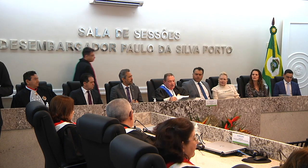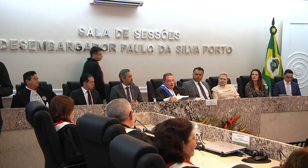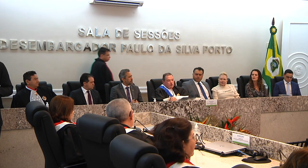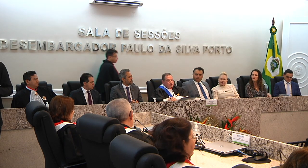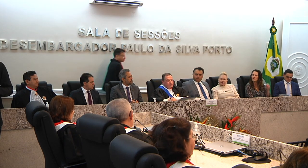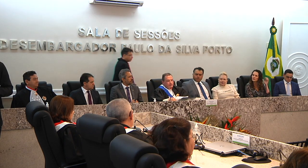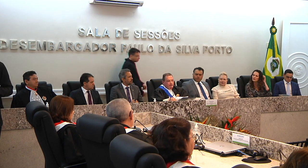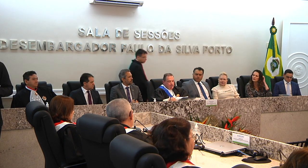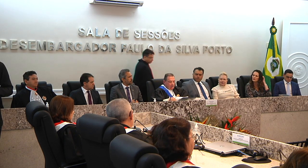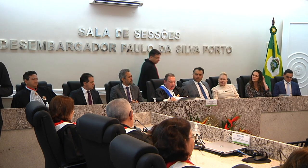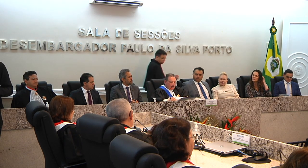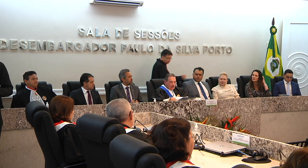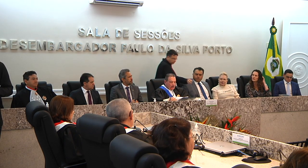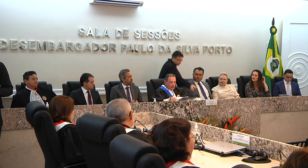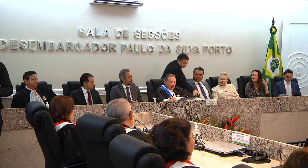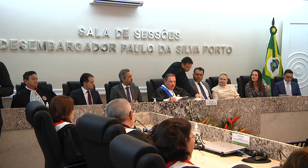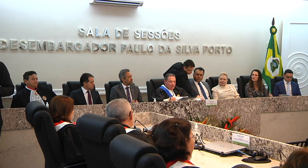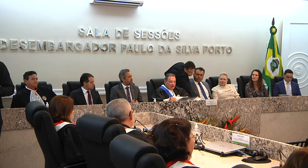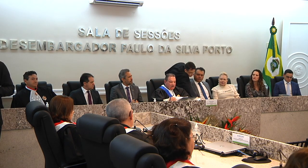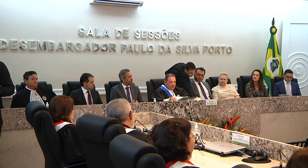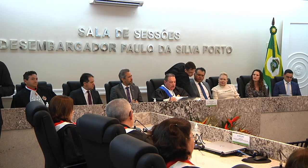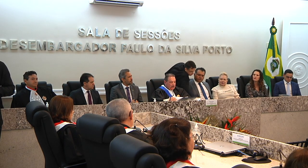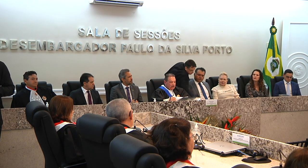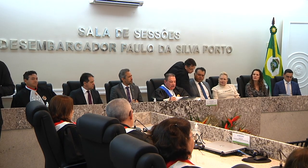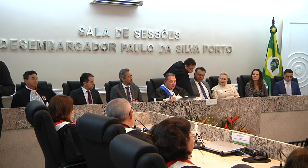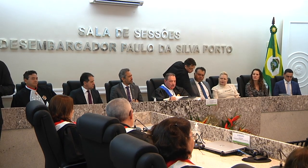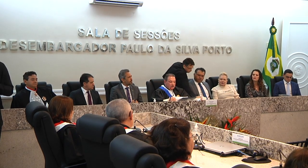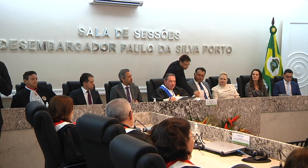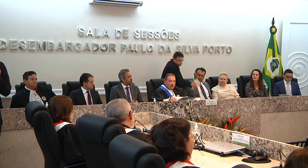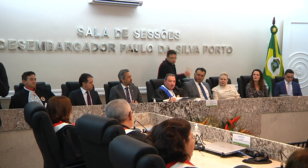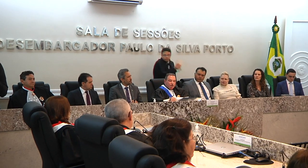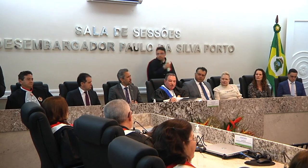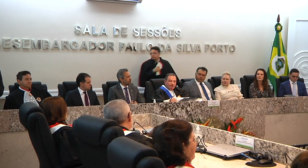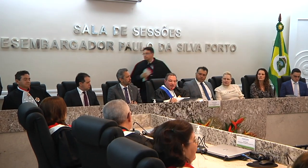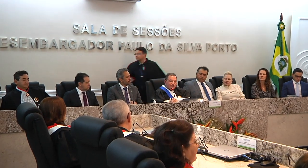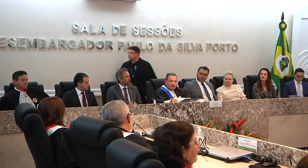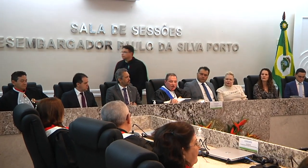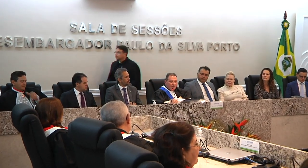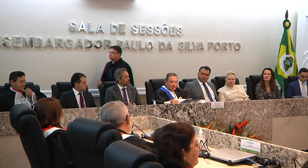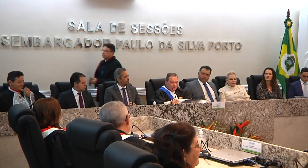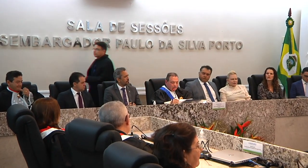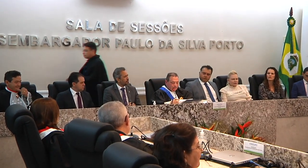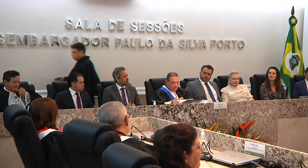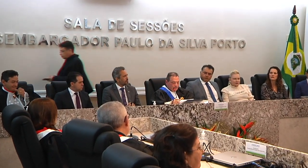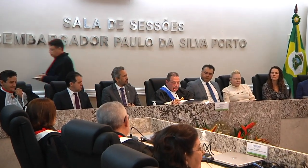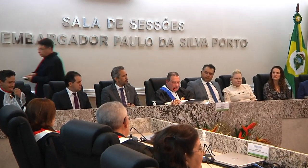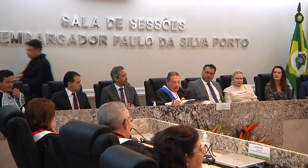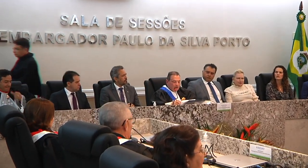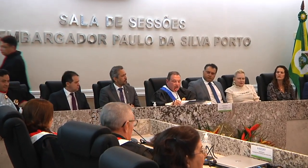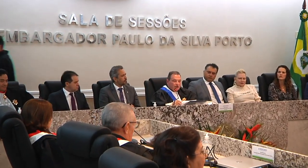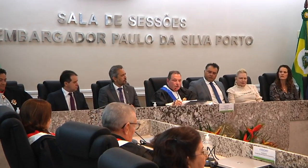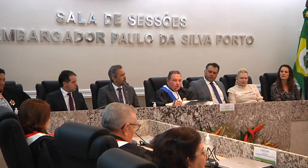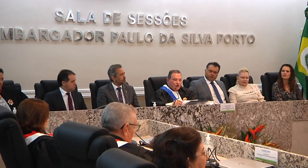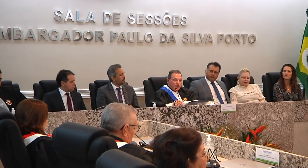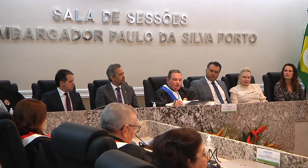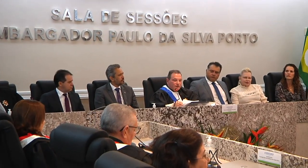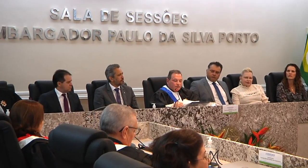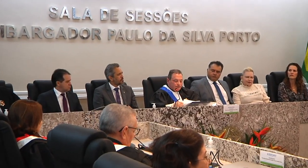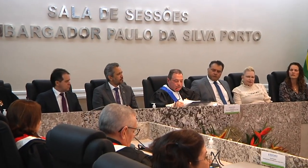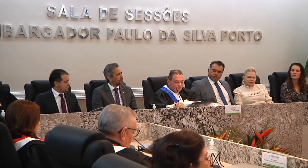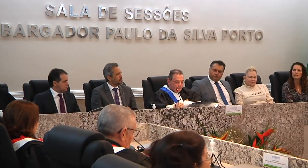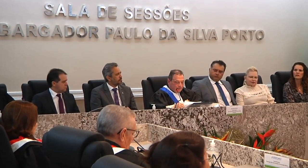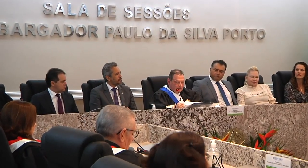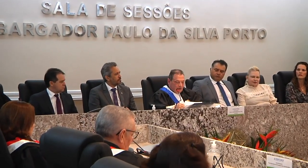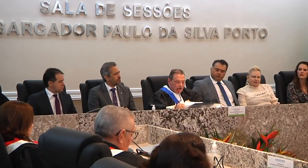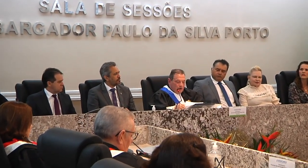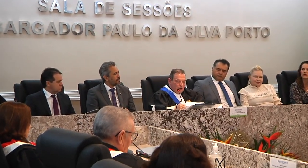amigo é coisa para se guardar debaixo de sete chaves dentro do coração